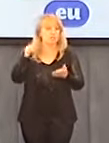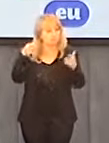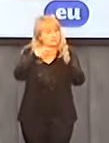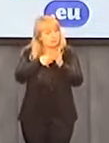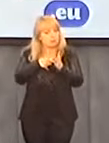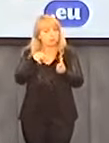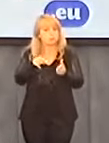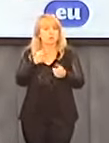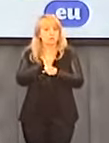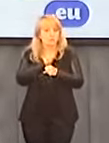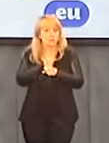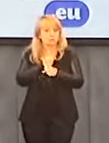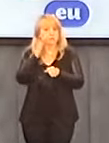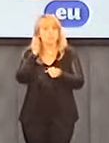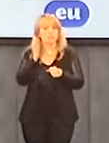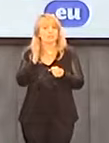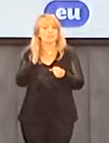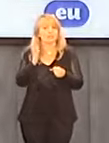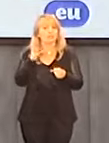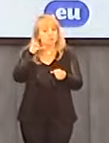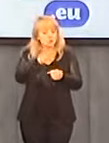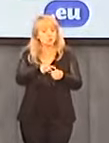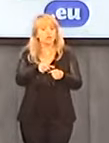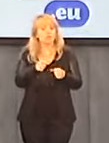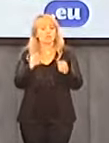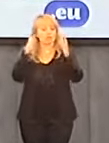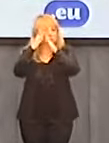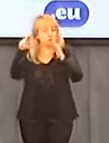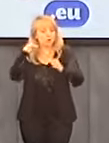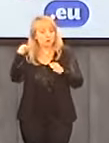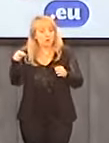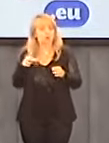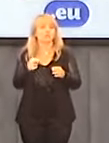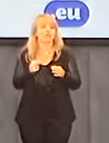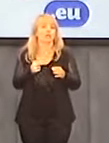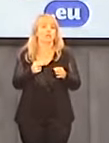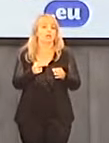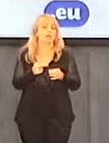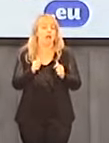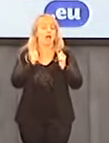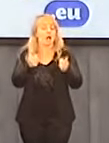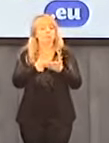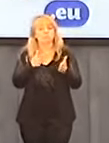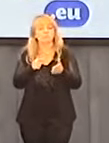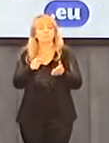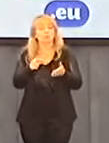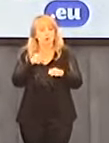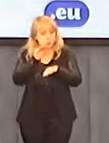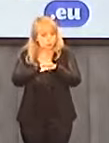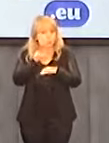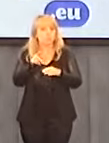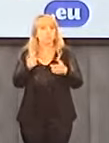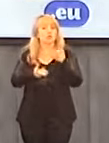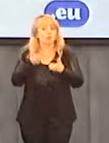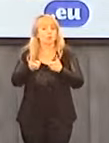tego zespołu będzie właśnie skłonienie Episkopatu hierarchii kościelnej do tego, żeby zgodzili się